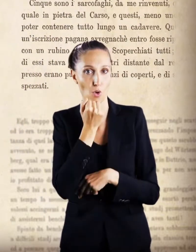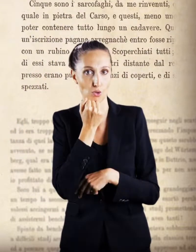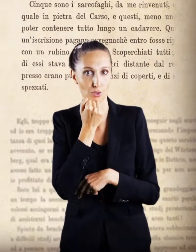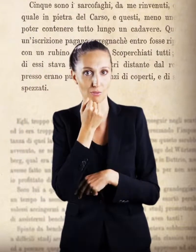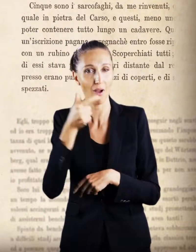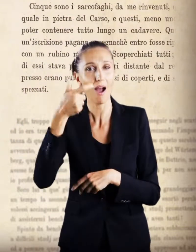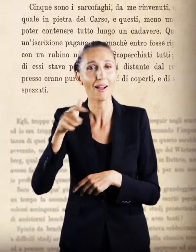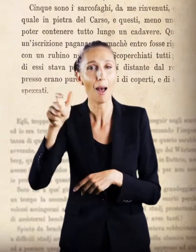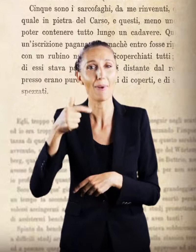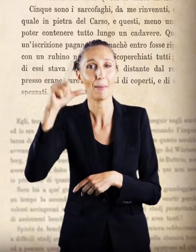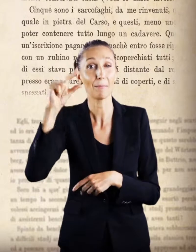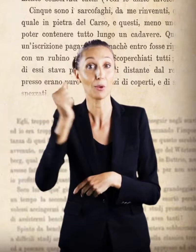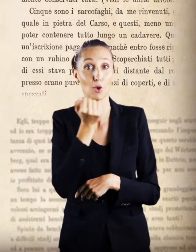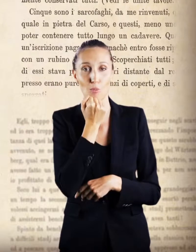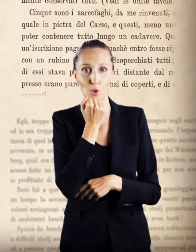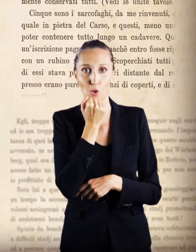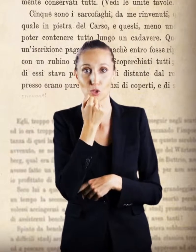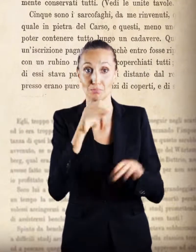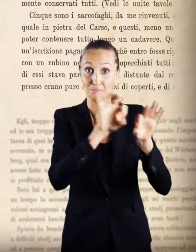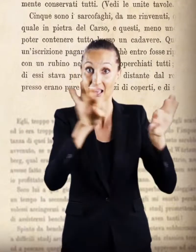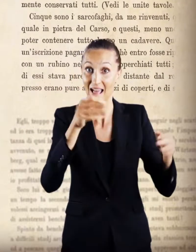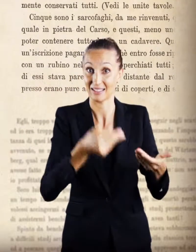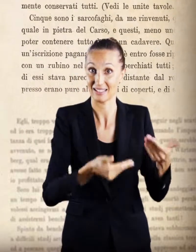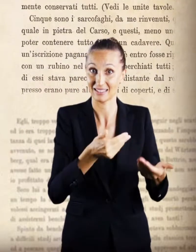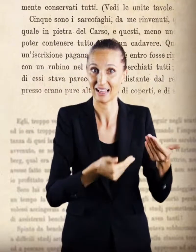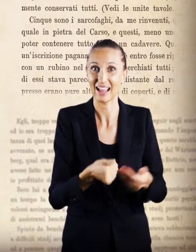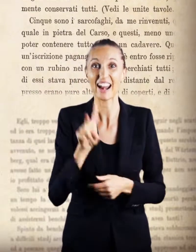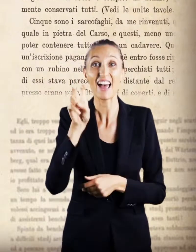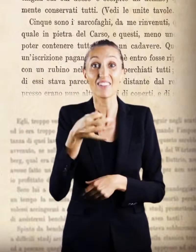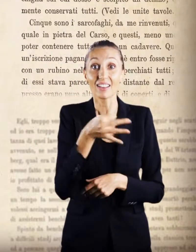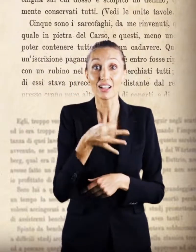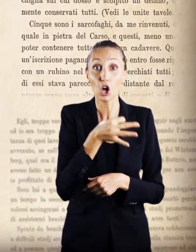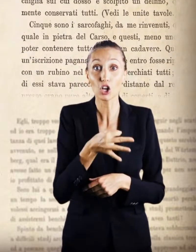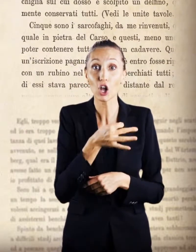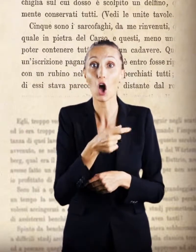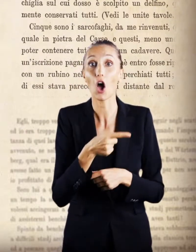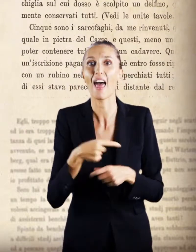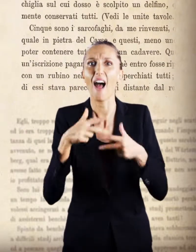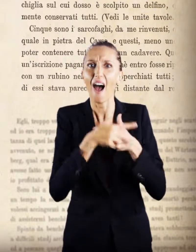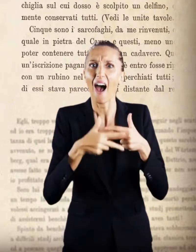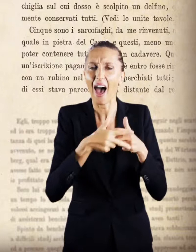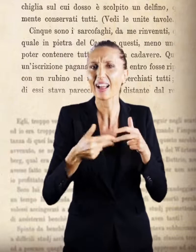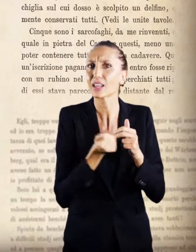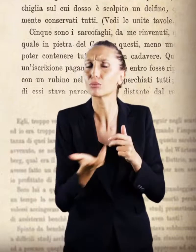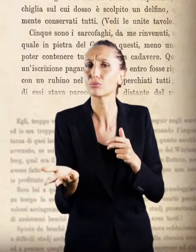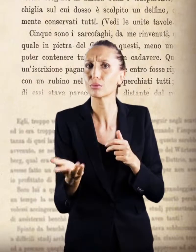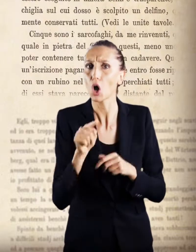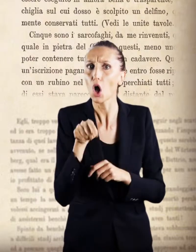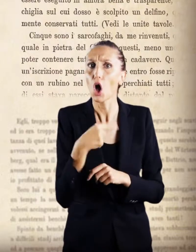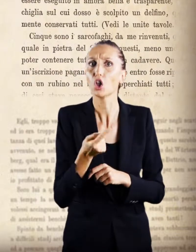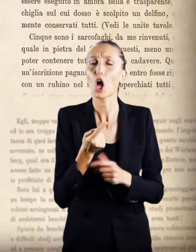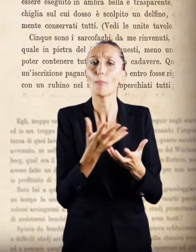piccole campane di bronzo, un'asta di stadera, un venti corniole, molti pezzi d'agata e degli oggetti in